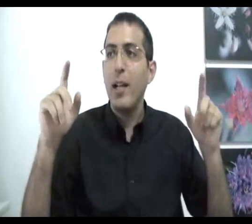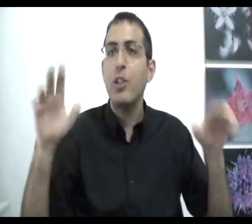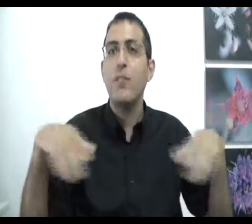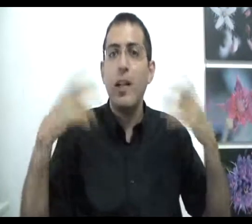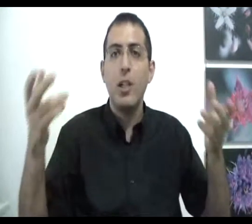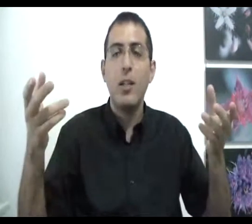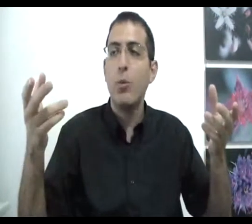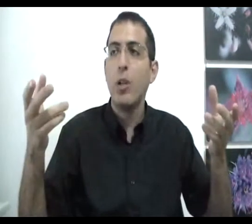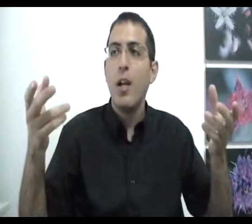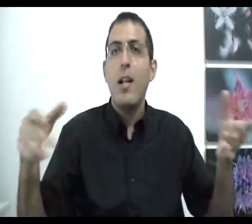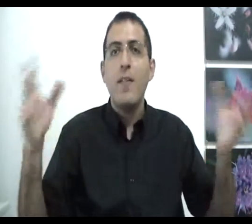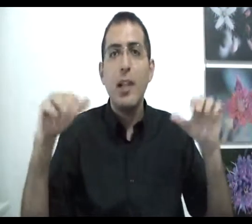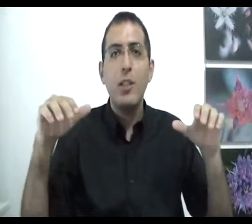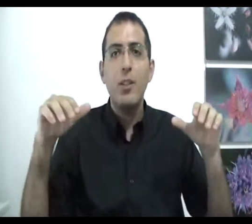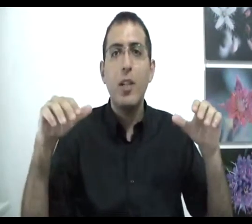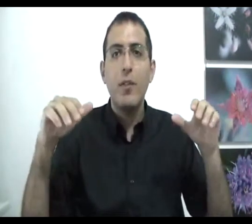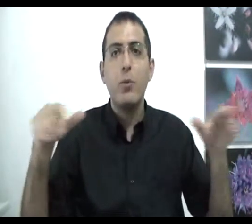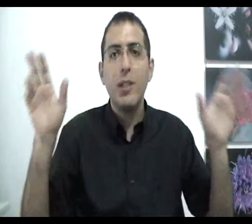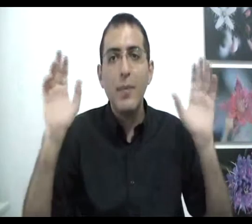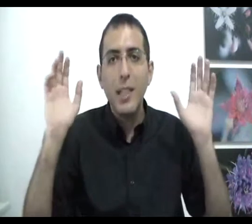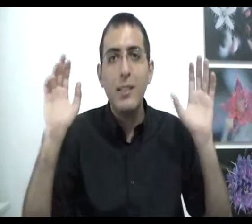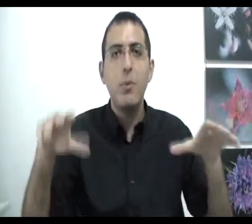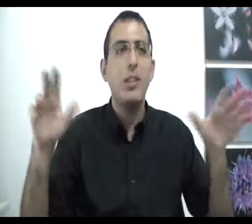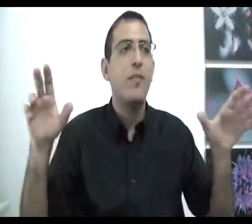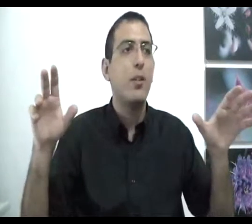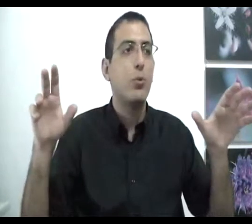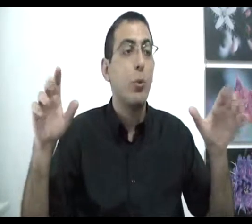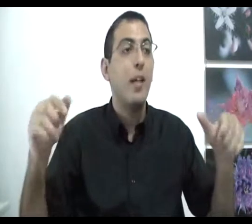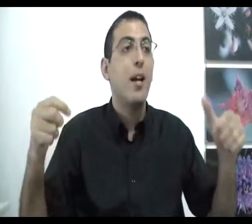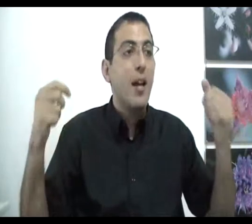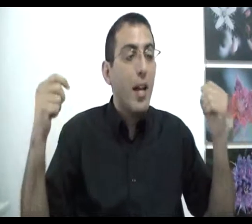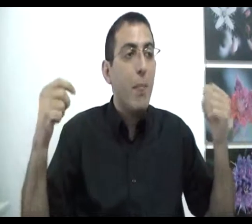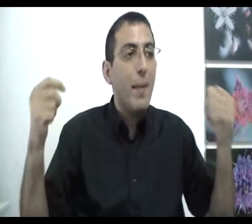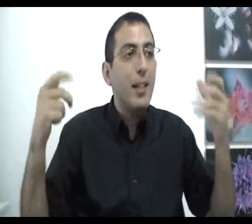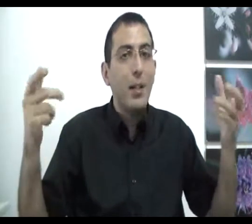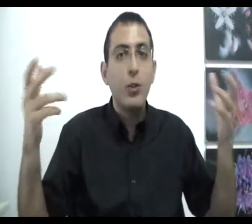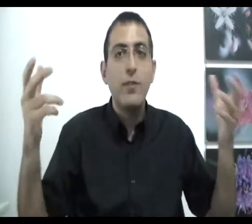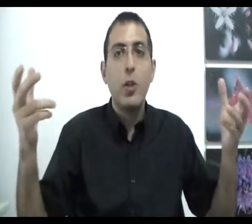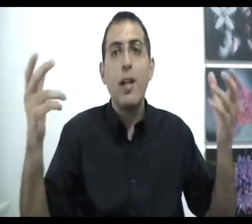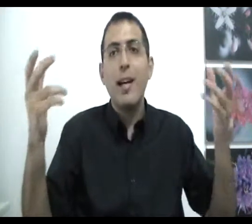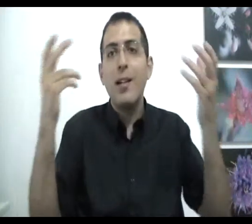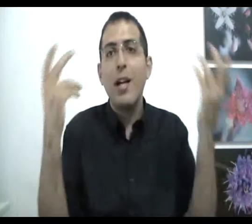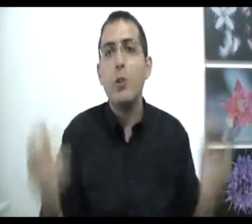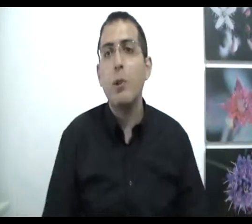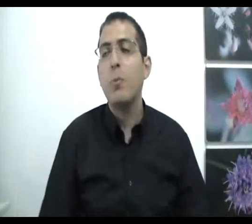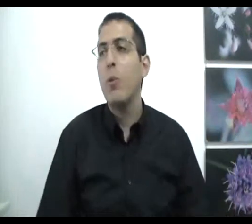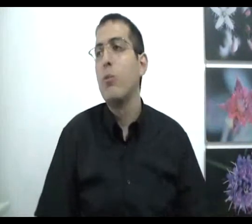חשיבה של אחדות לבין חשיבה של נפרדות גם זה עצמו זה נפרדות זאת אומרת אם באמת היית חושב שהקול אחד לא היה שום משמעות